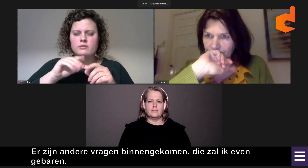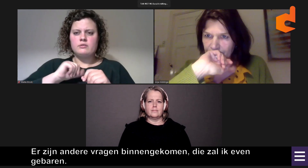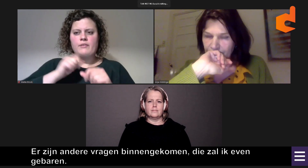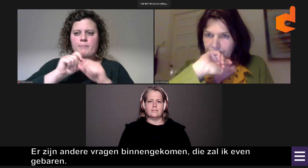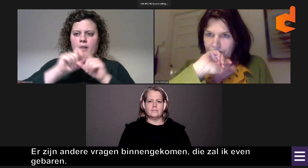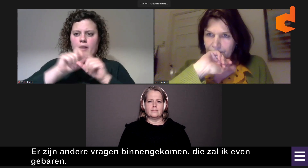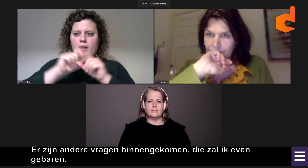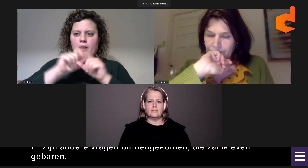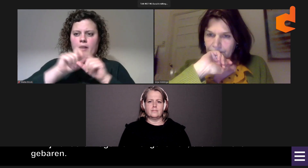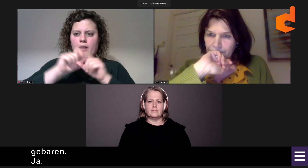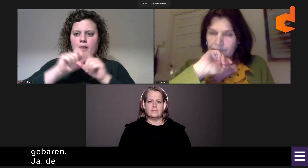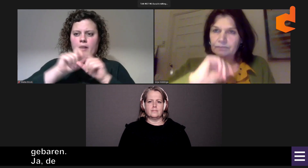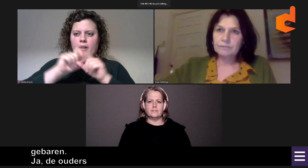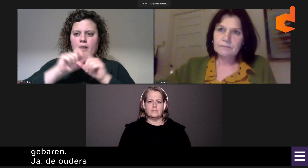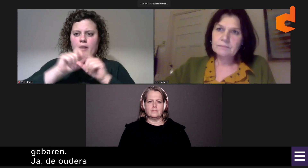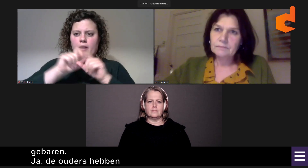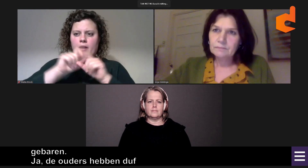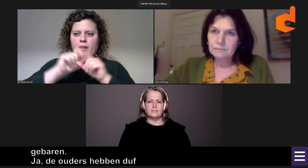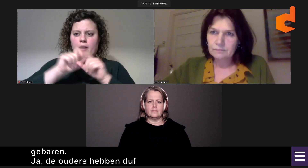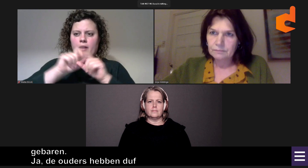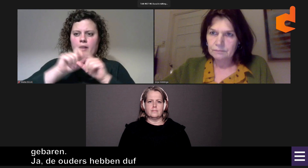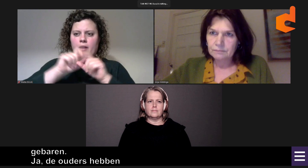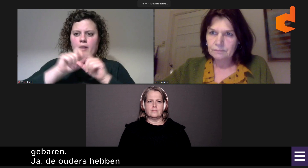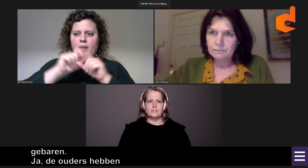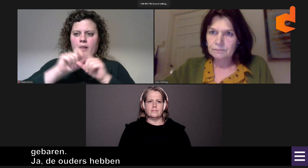Ja, de ouders hebben dus invloed op...